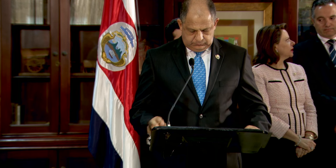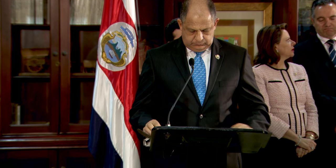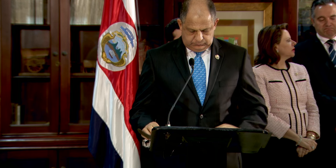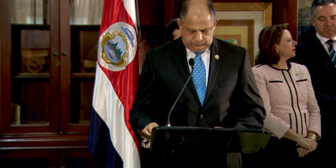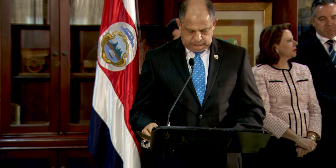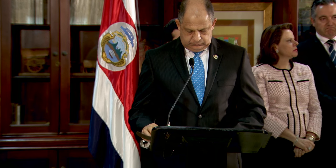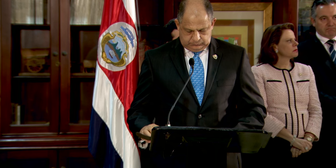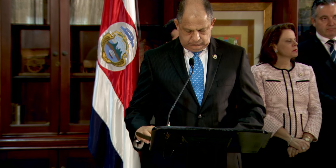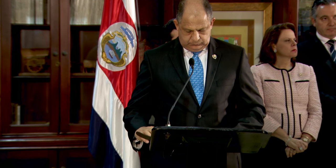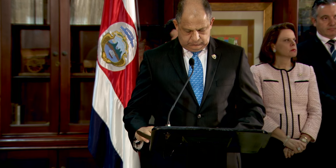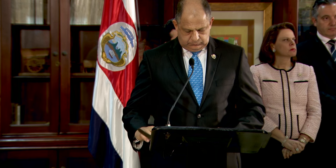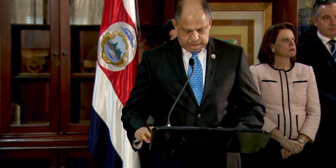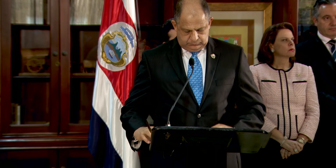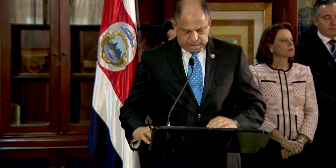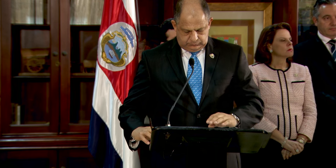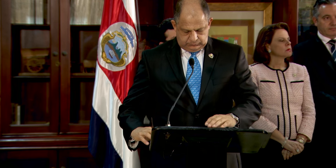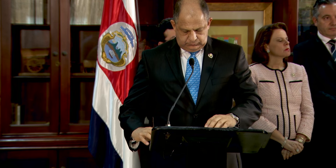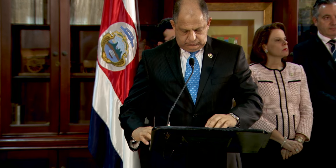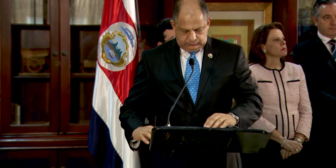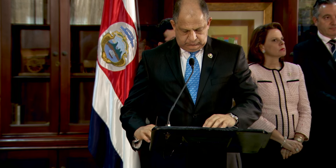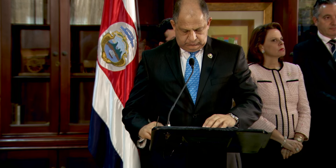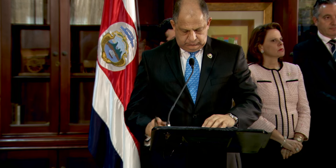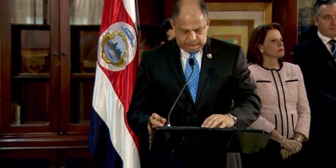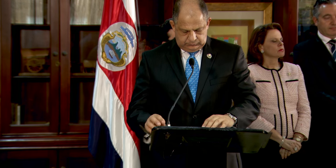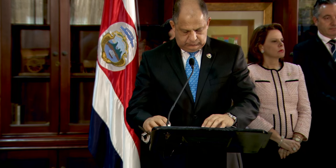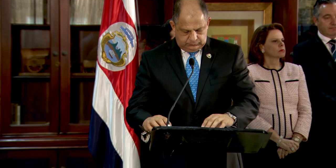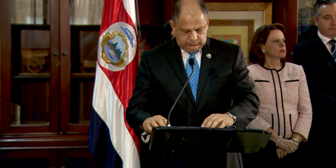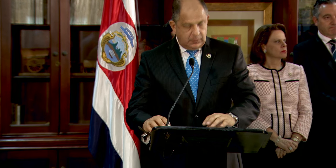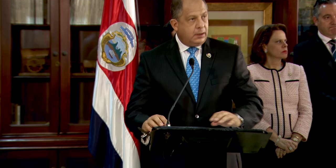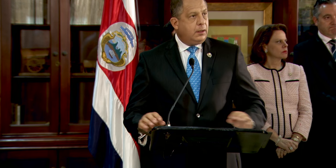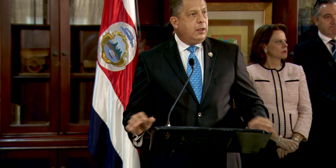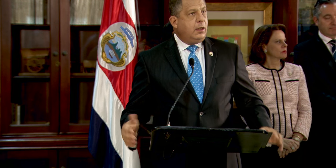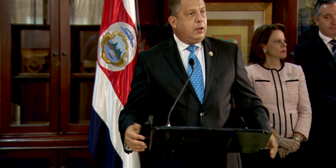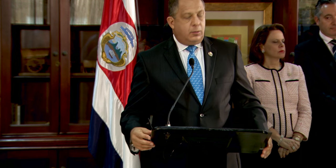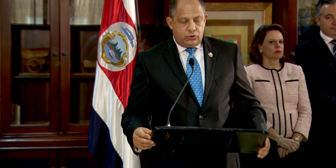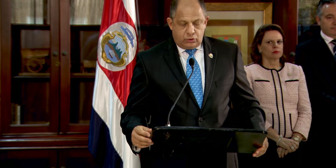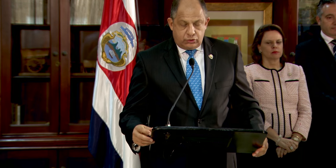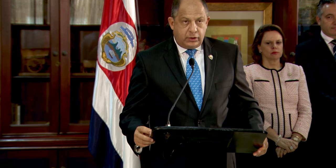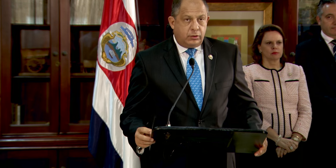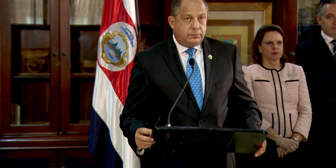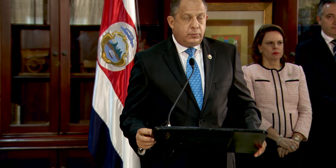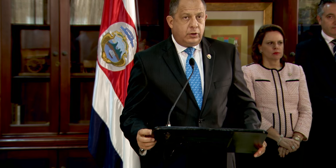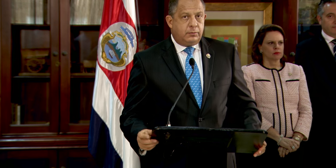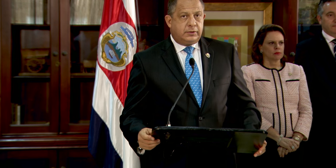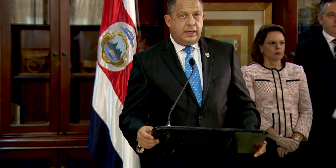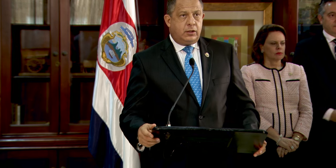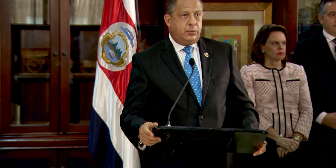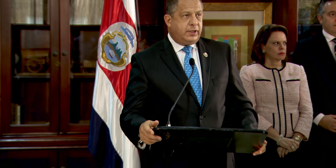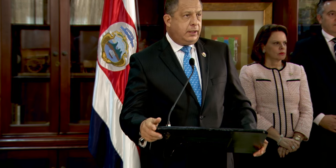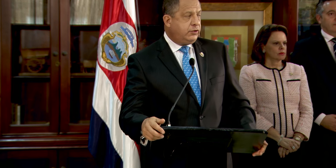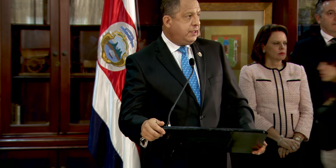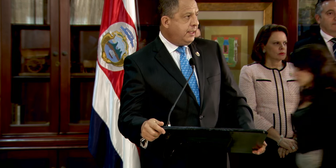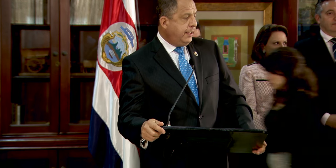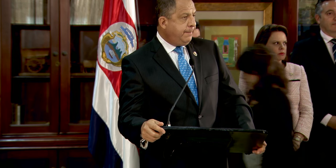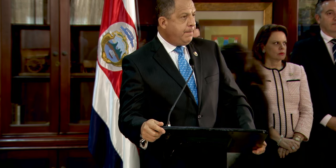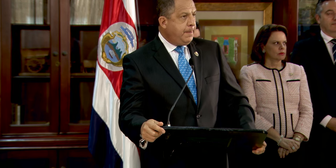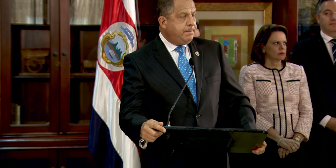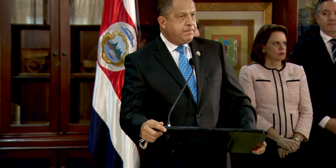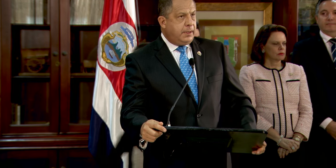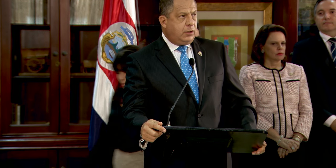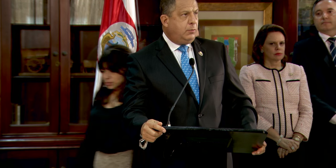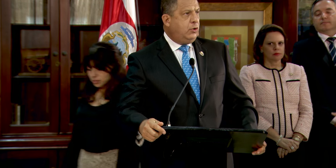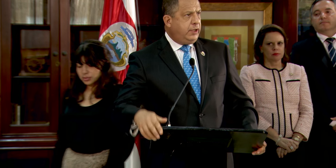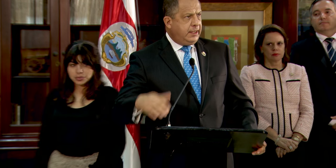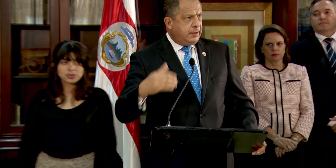bueno, en el Ministerio de Salud, ¿cómo se está manejando, Fernando? Con mucho gusto, Arón. Bueno, tal y como ya lo señalé